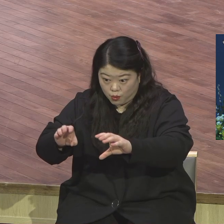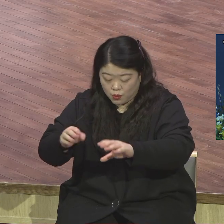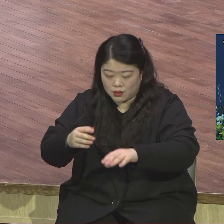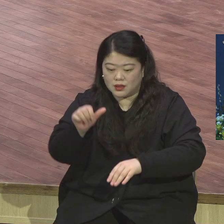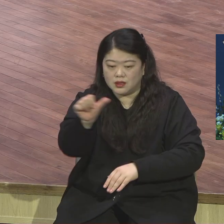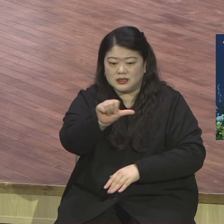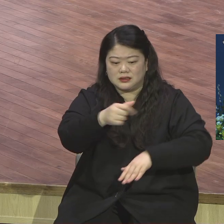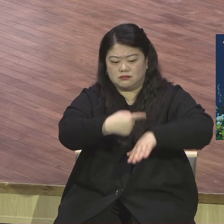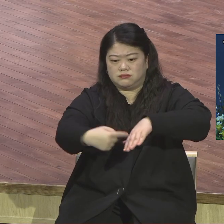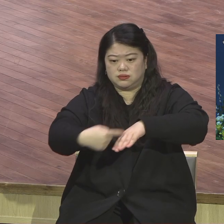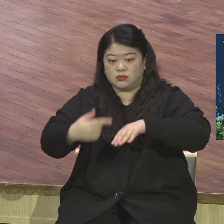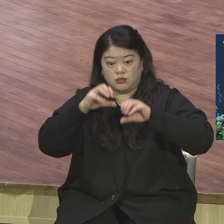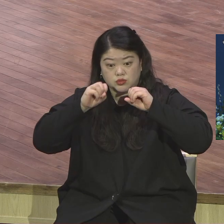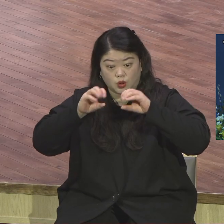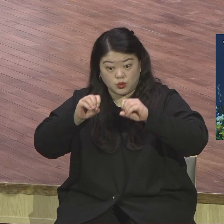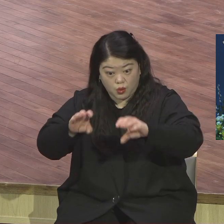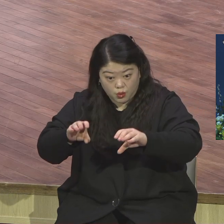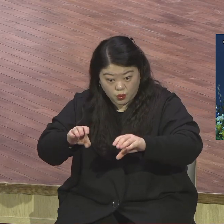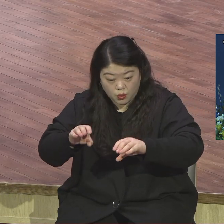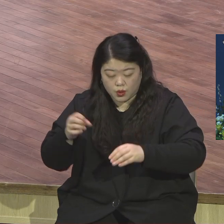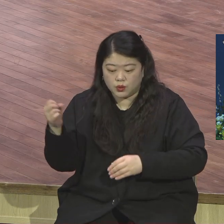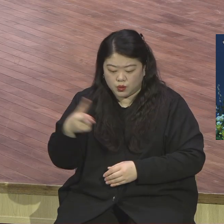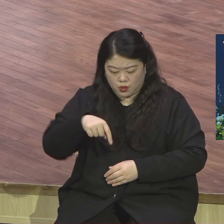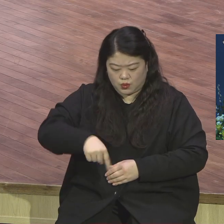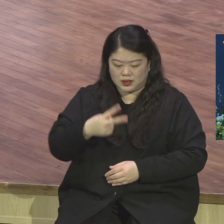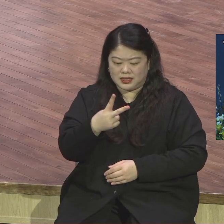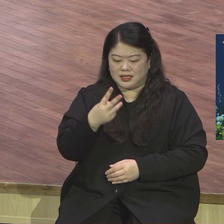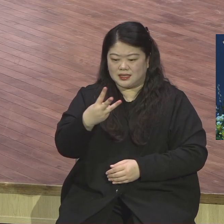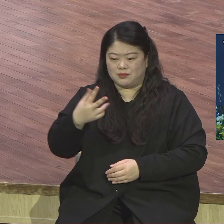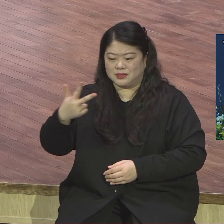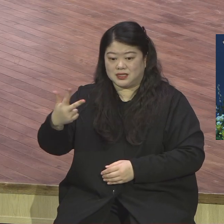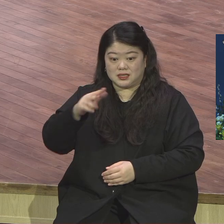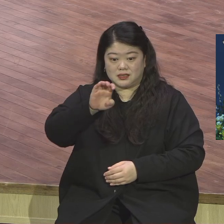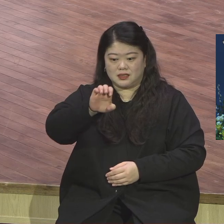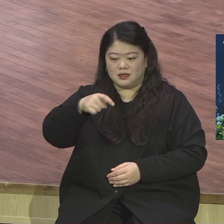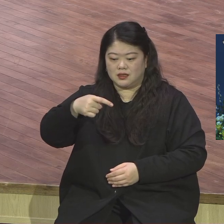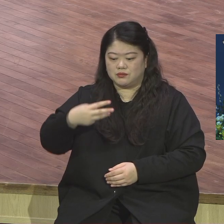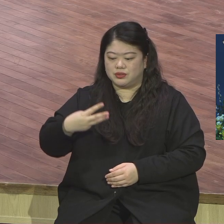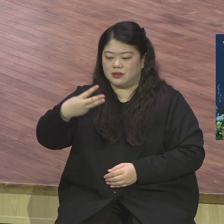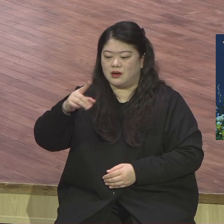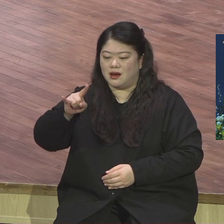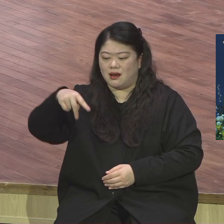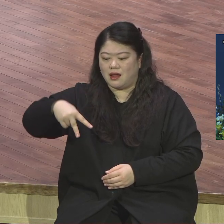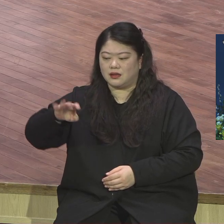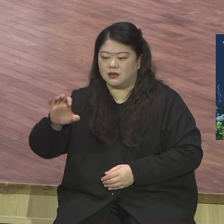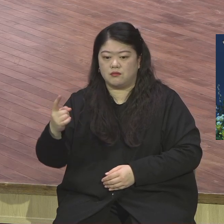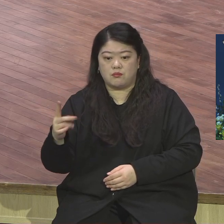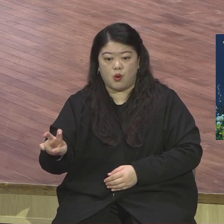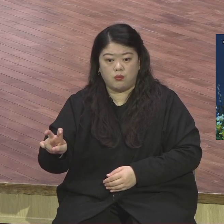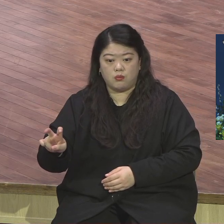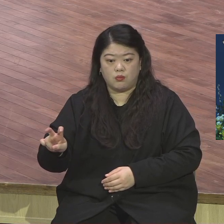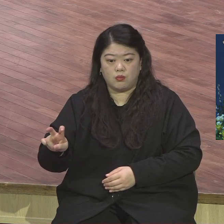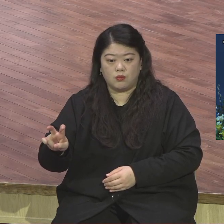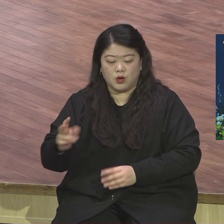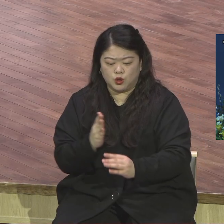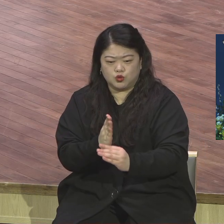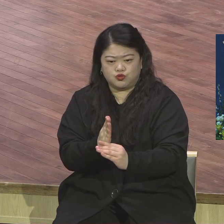교회로 237 플랫폼으로 세워주시겠다는 것입니다. 성교를 위해서 세워진 교회입니다. 저는